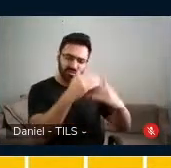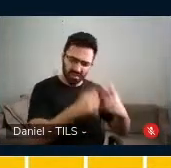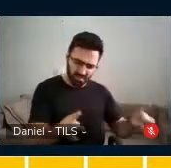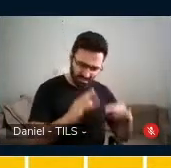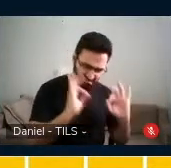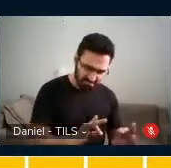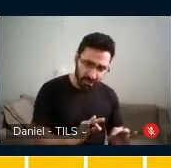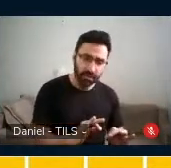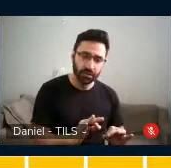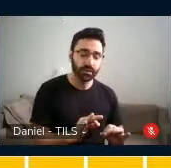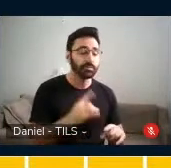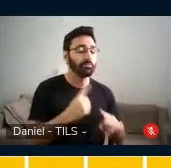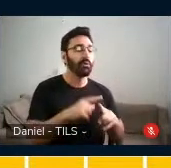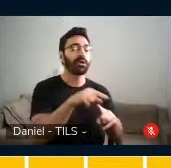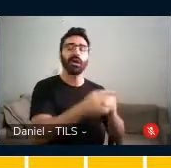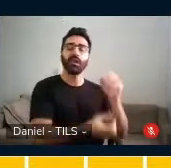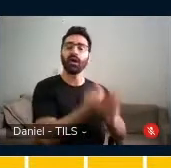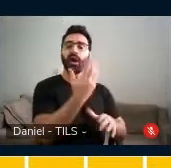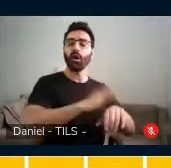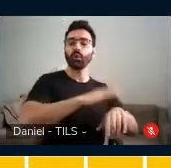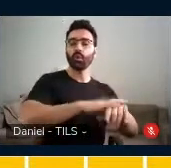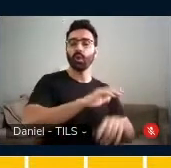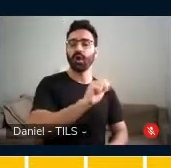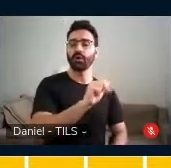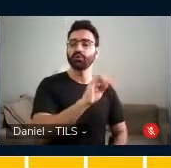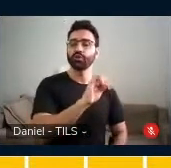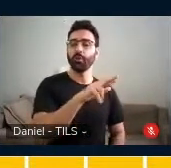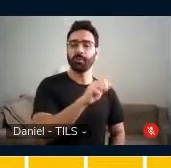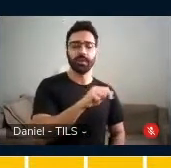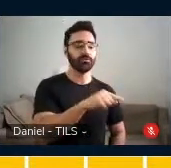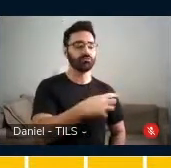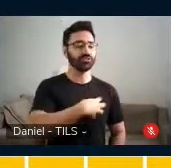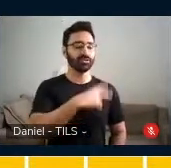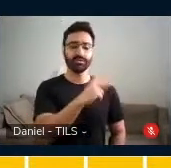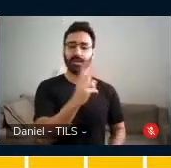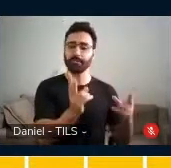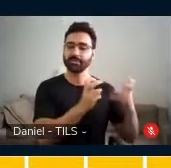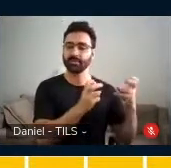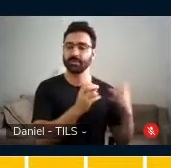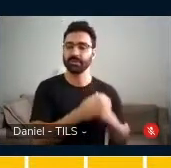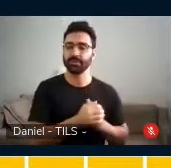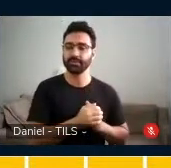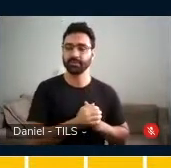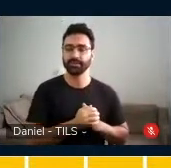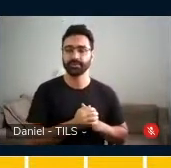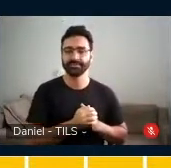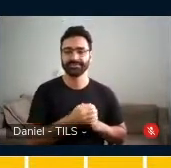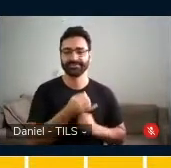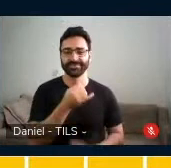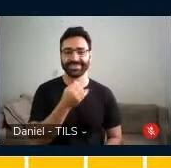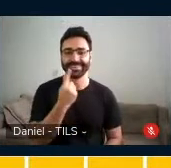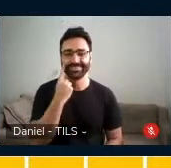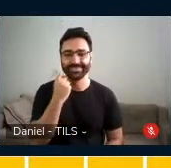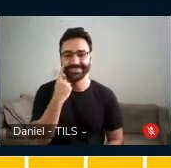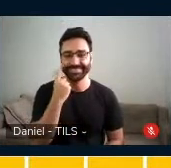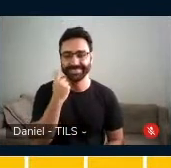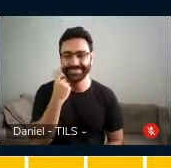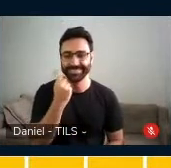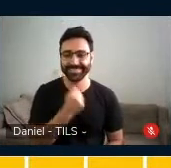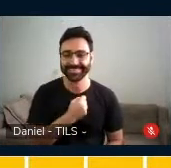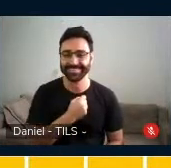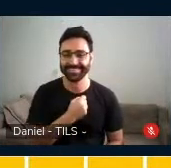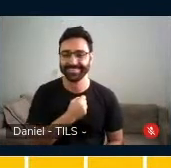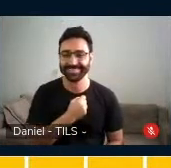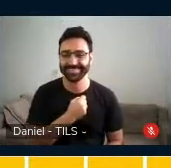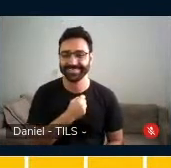autonomia em termos de percepção e expressão... Oh,